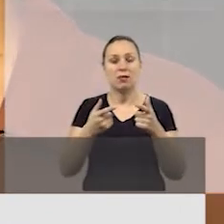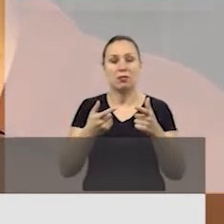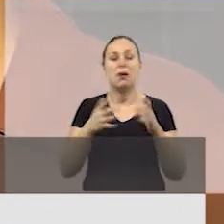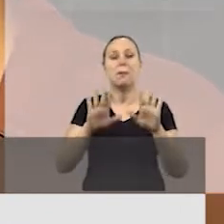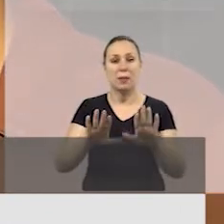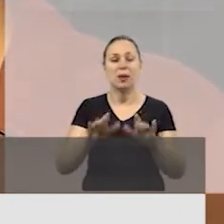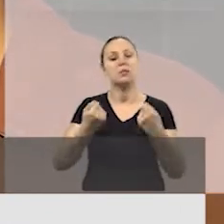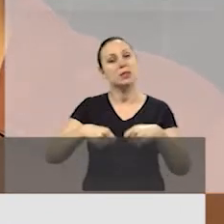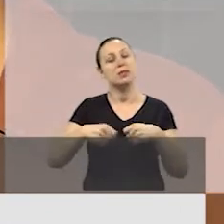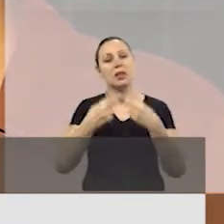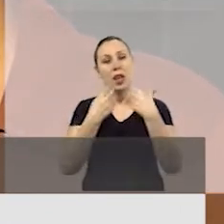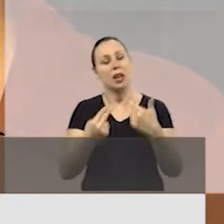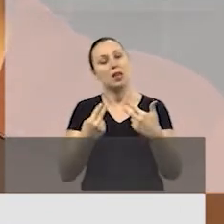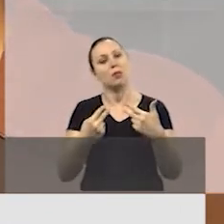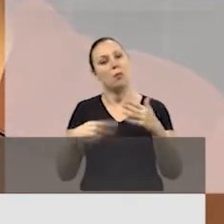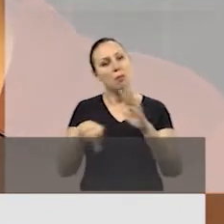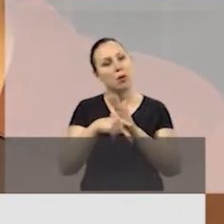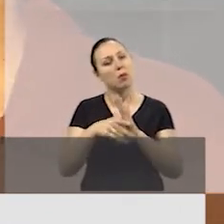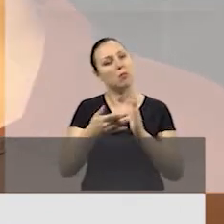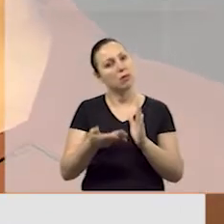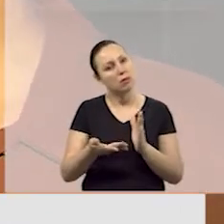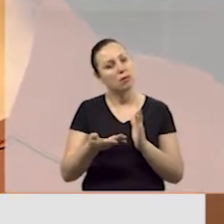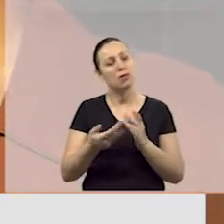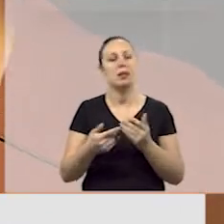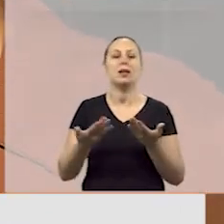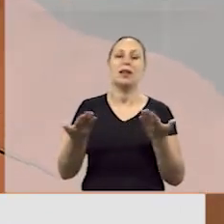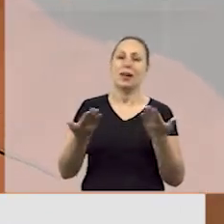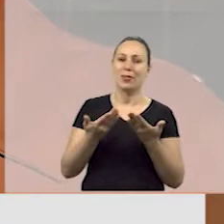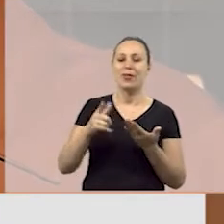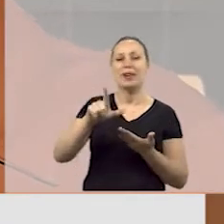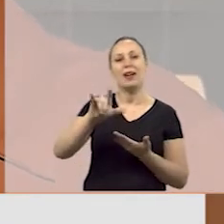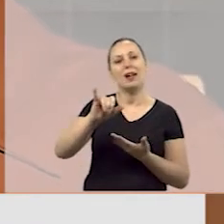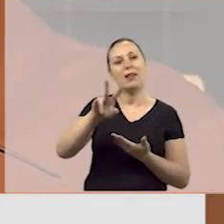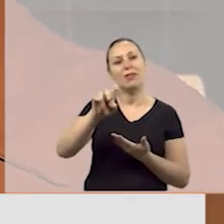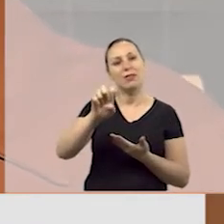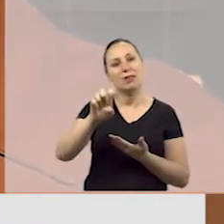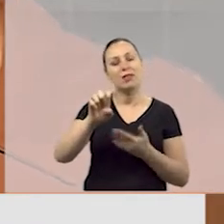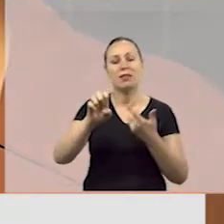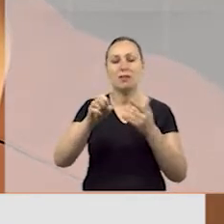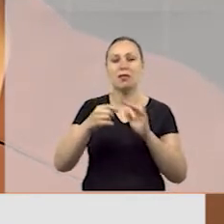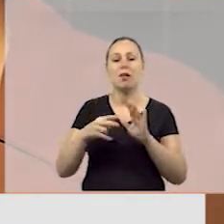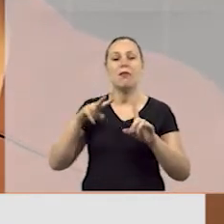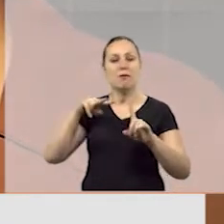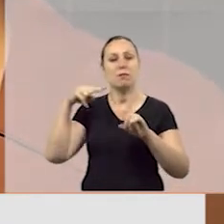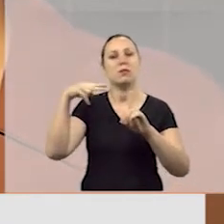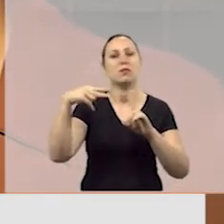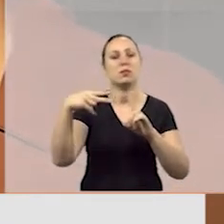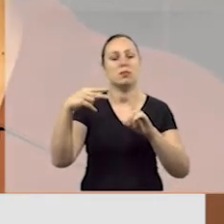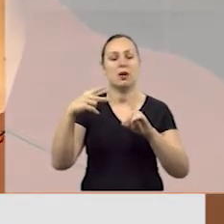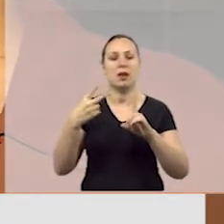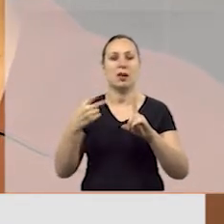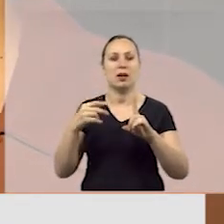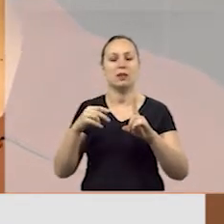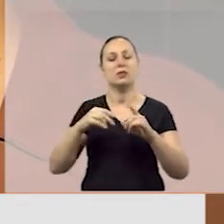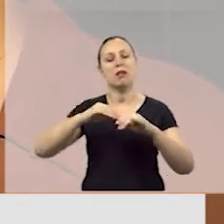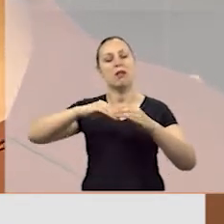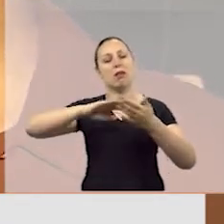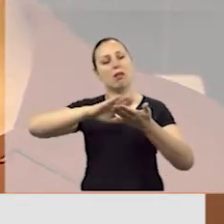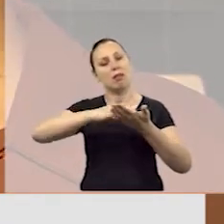língua, para que ele possa se comunicar e interagir. Então, esse momento que as lives, essa visibilidade que o profissional intérprete tem tido